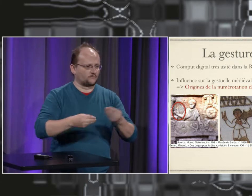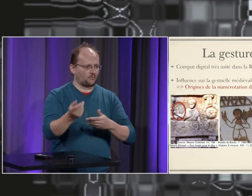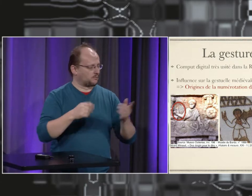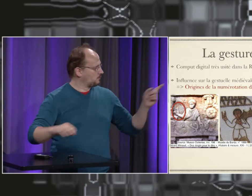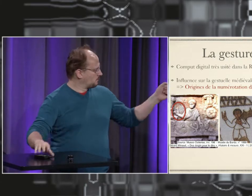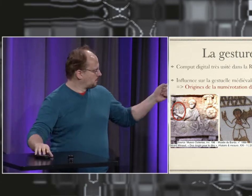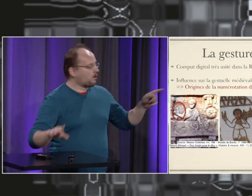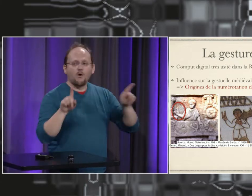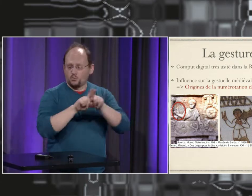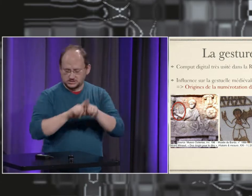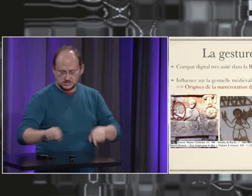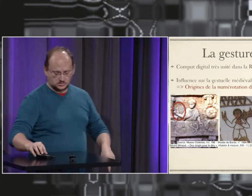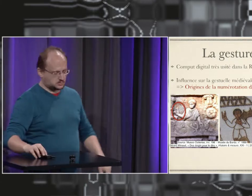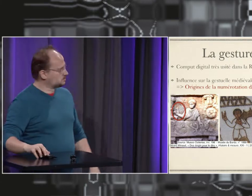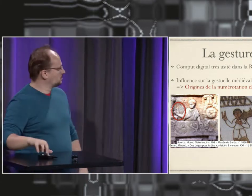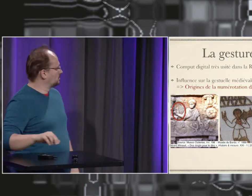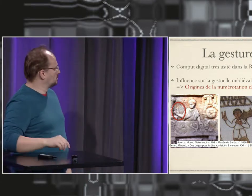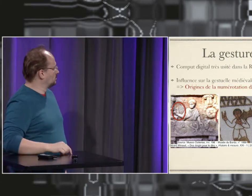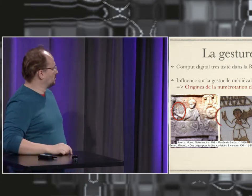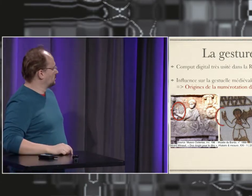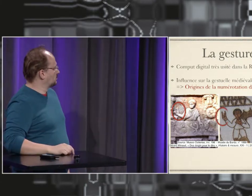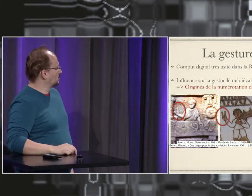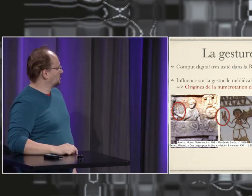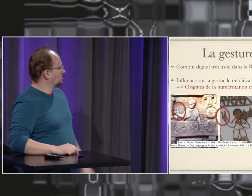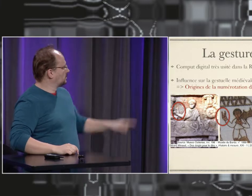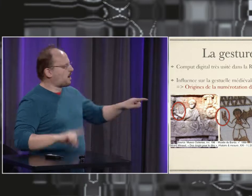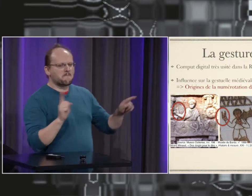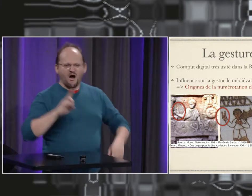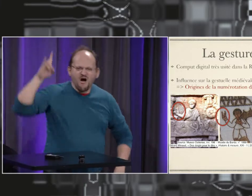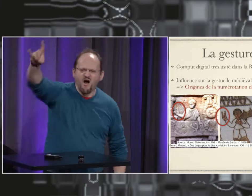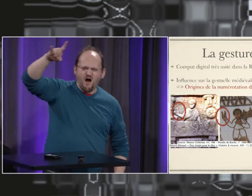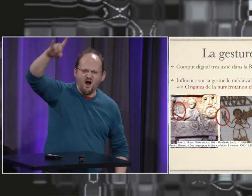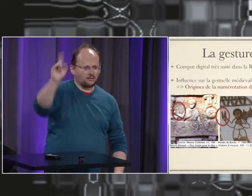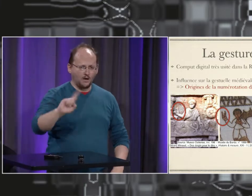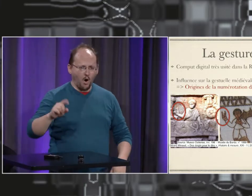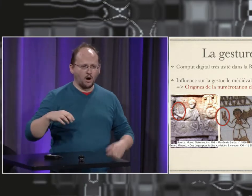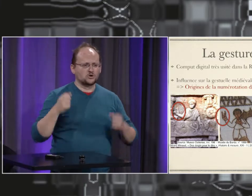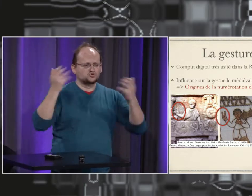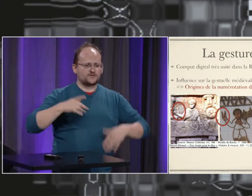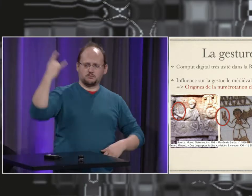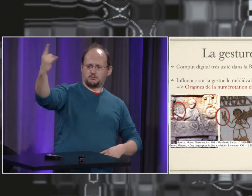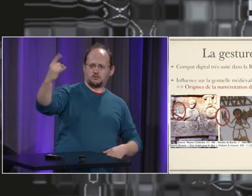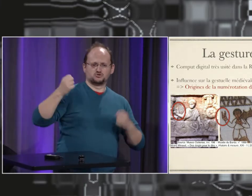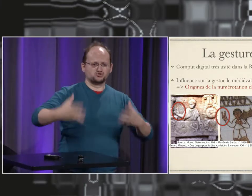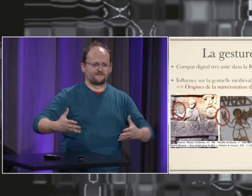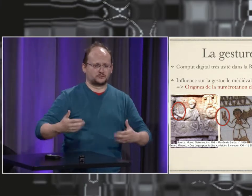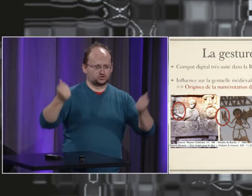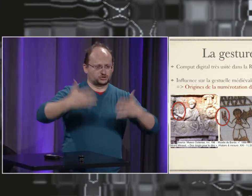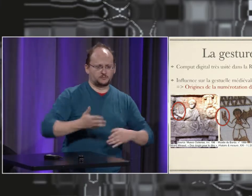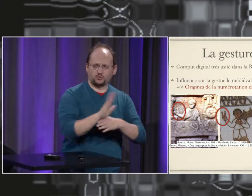voilà ce sont des gestes utilisés dans le commerce non ce n pas un fan